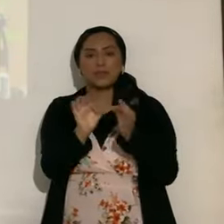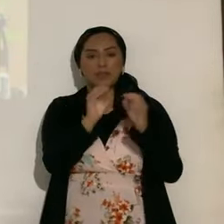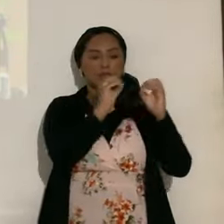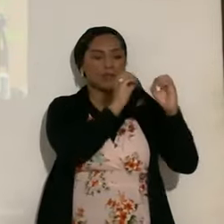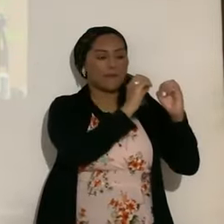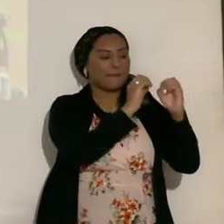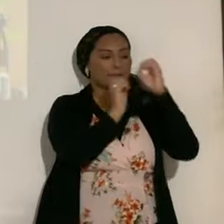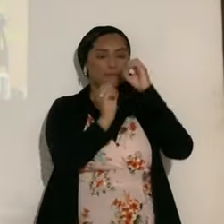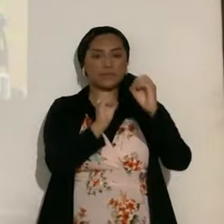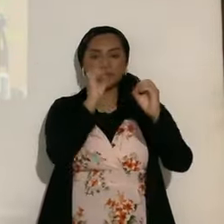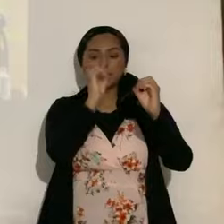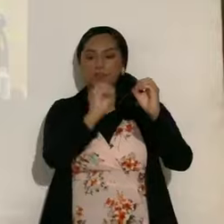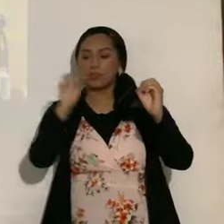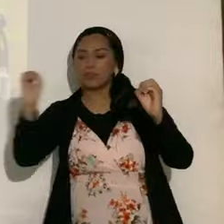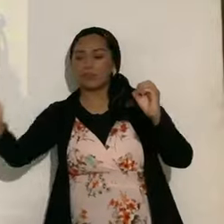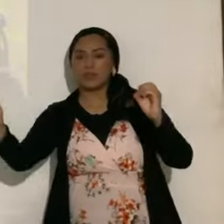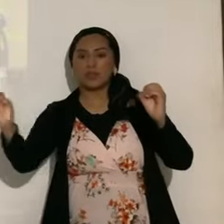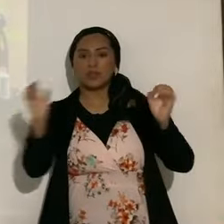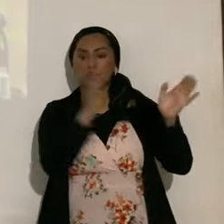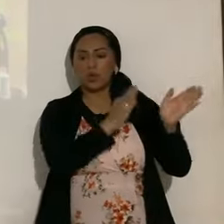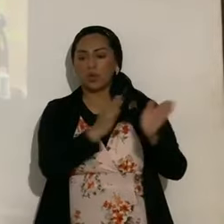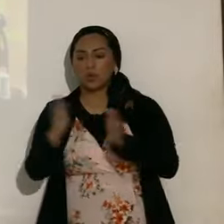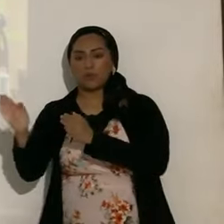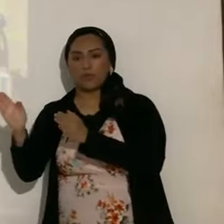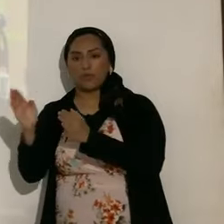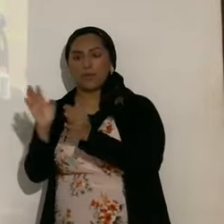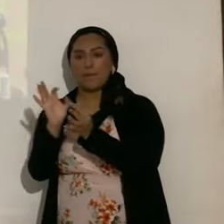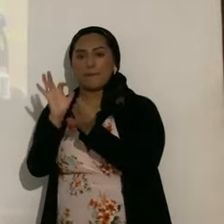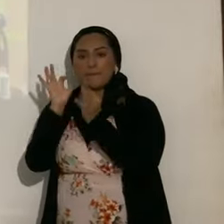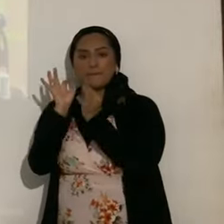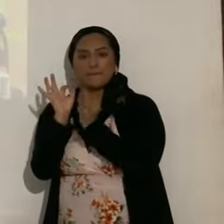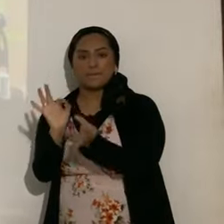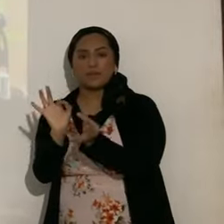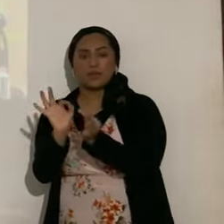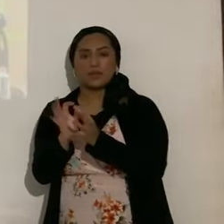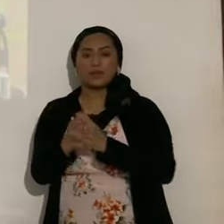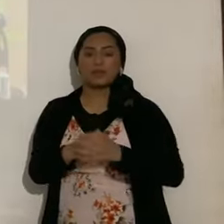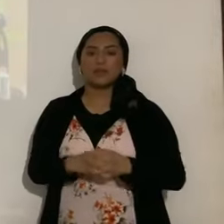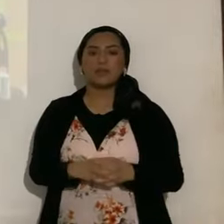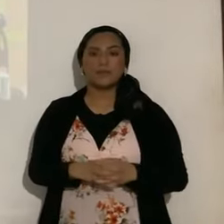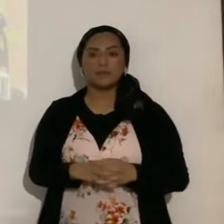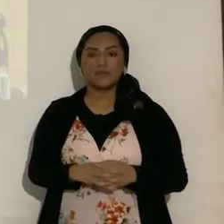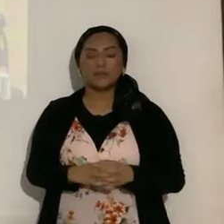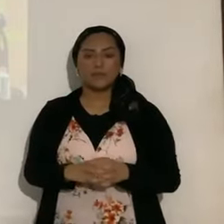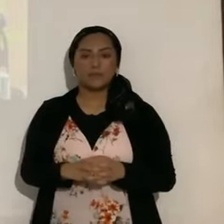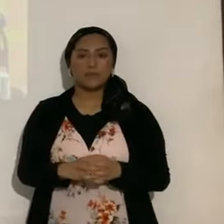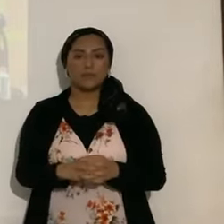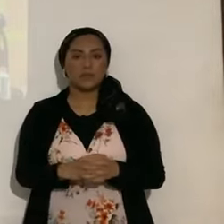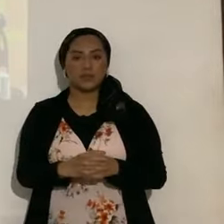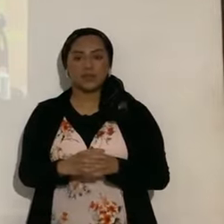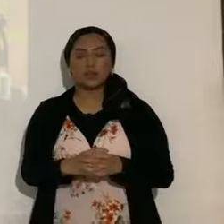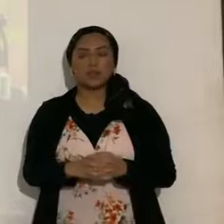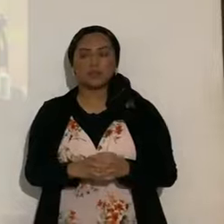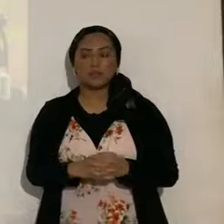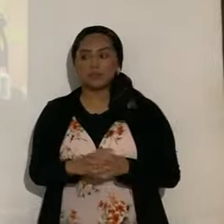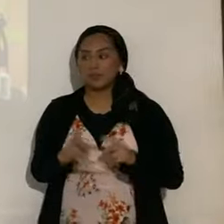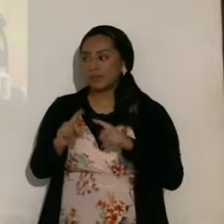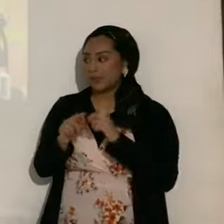en el híbrido, la Luna en perigeo, por lo que cubre, completamente el Sol, pero aquí, ni siquiera, está totalmente